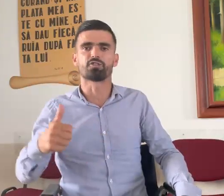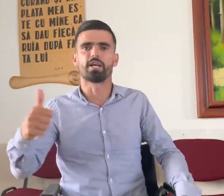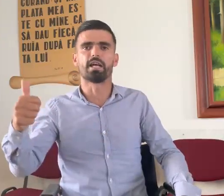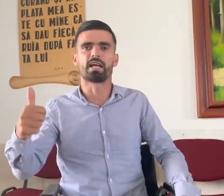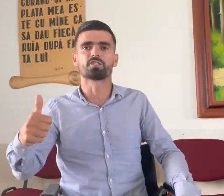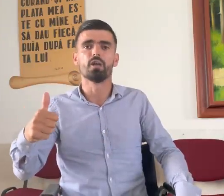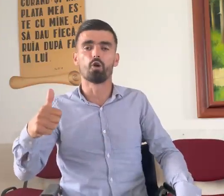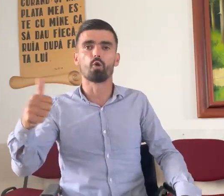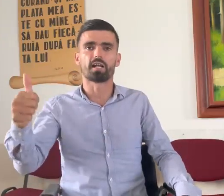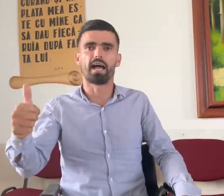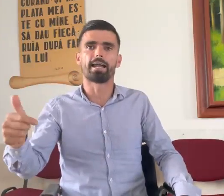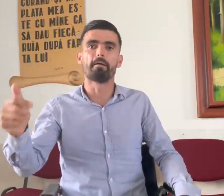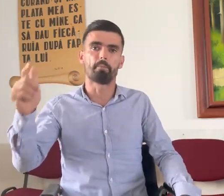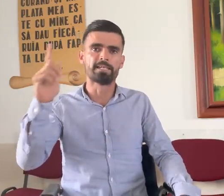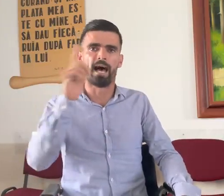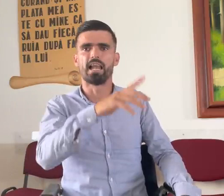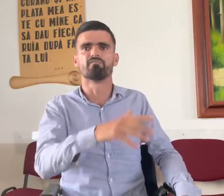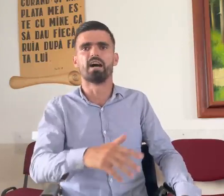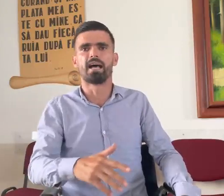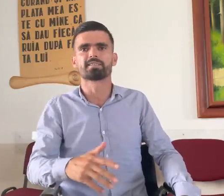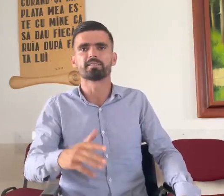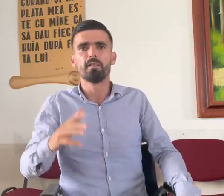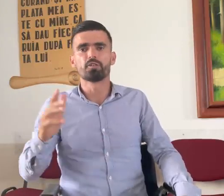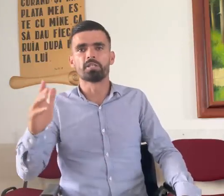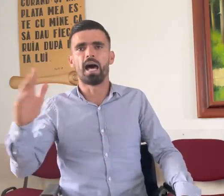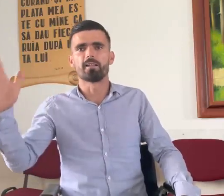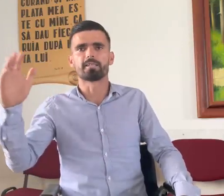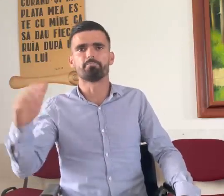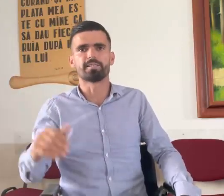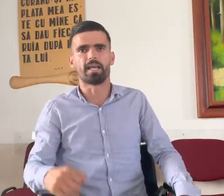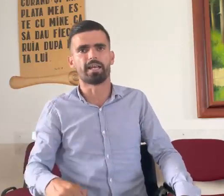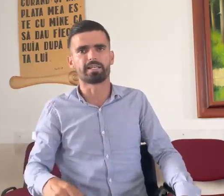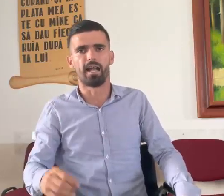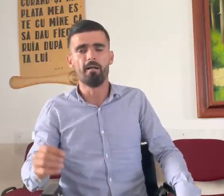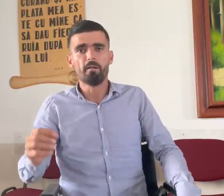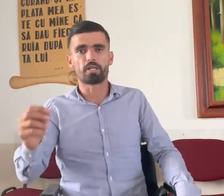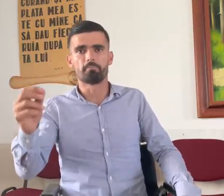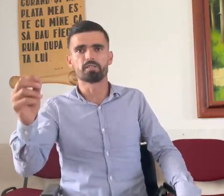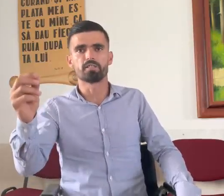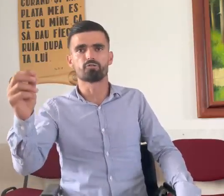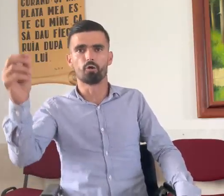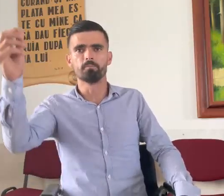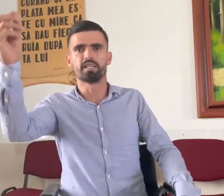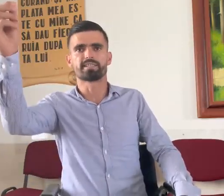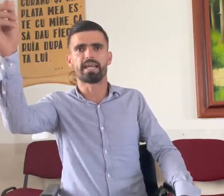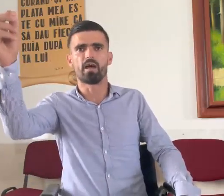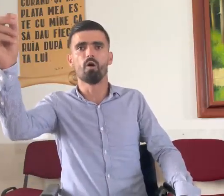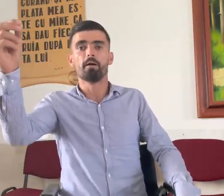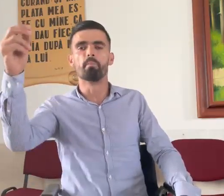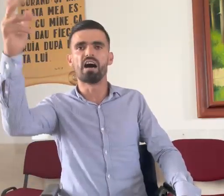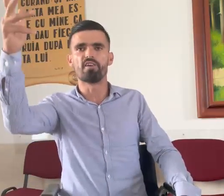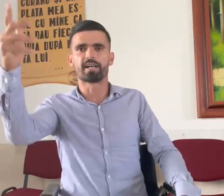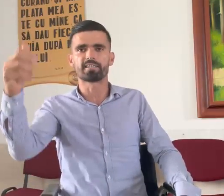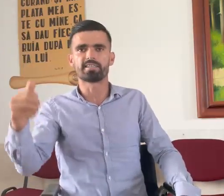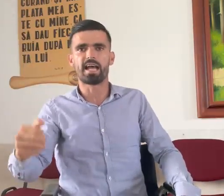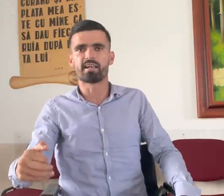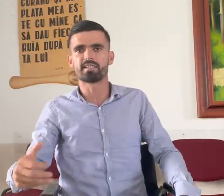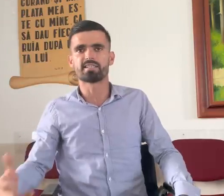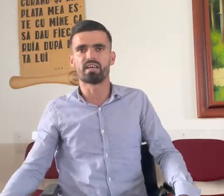aceiași lucrare prin alt vas și în altă biserică. Și-am zis, Dumnezeu mă avertizează, se